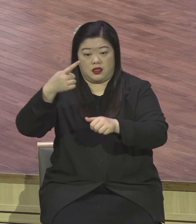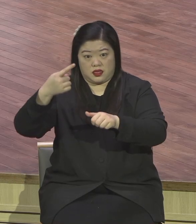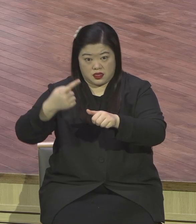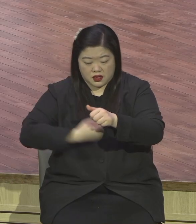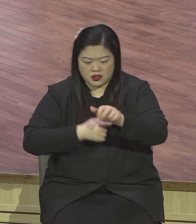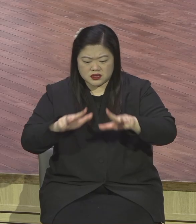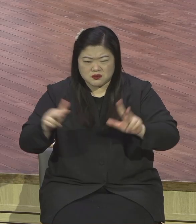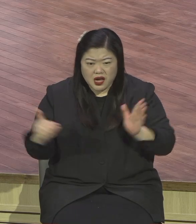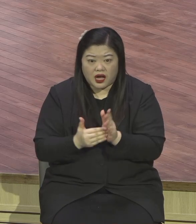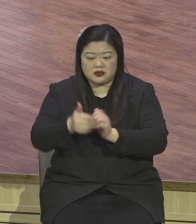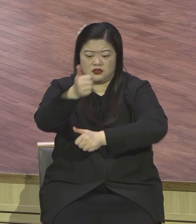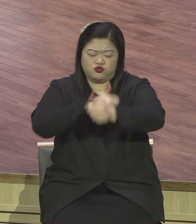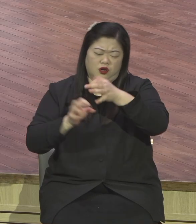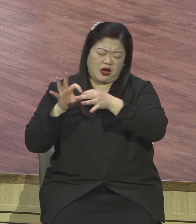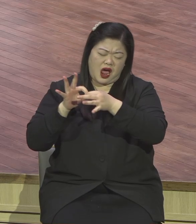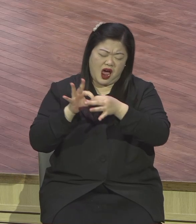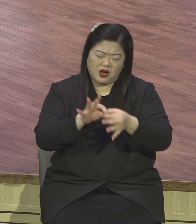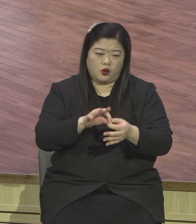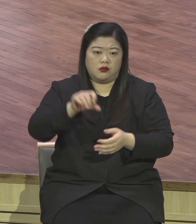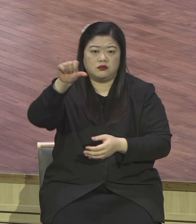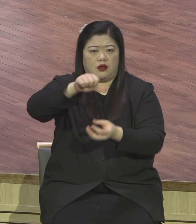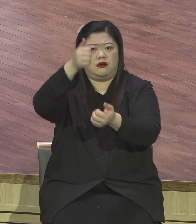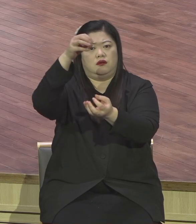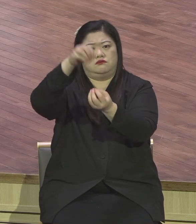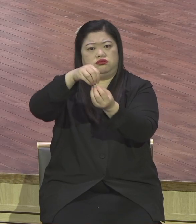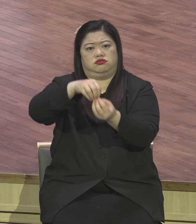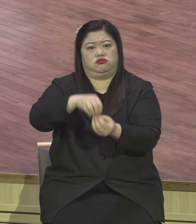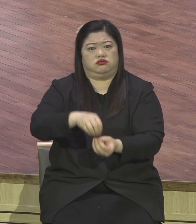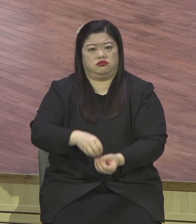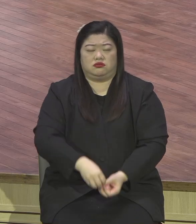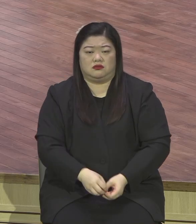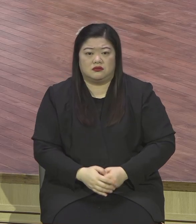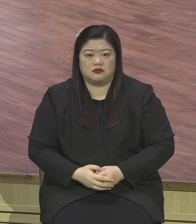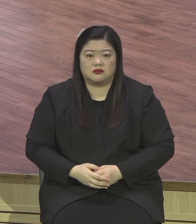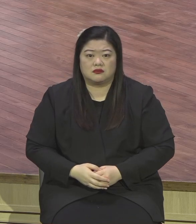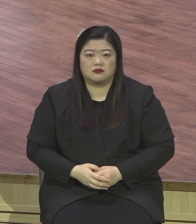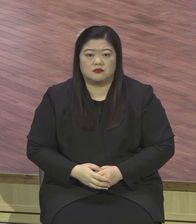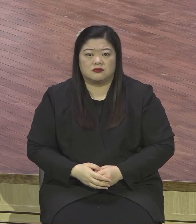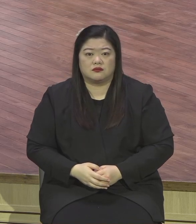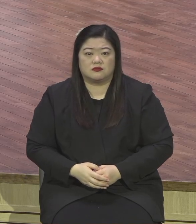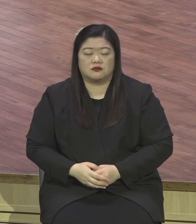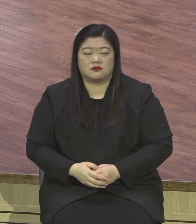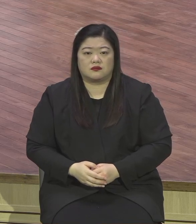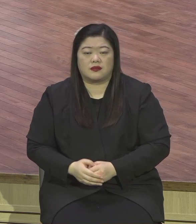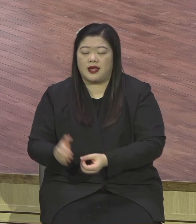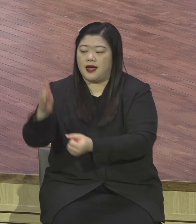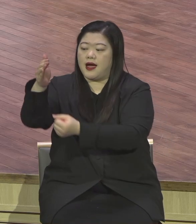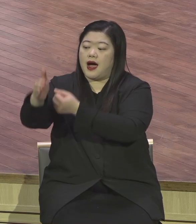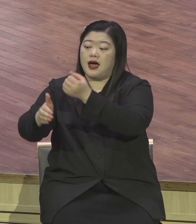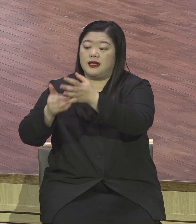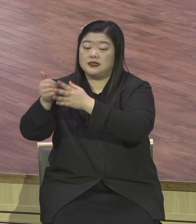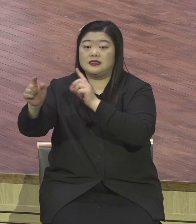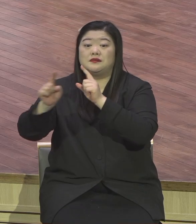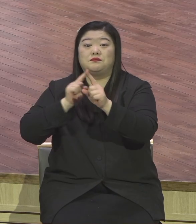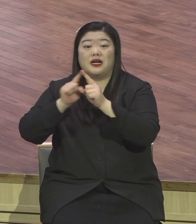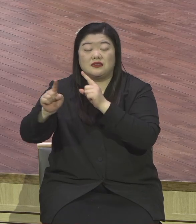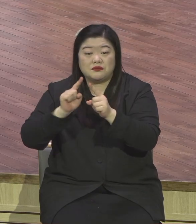하나님의 하나님의 능력을 체험하는 길은 다른데 것이 아니에요. 하나님의 말씀을 듣고 따르는 거예요.